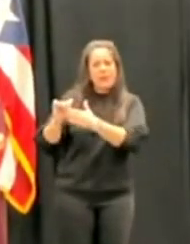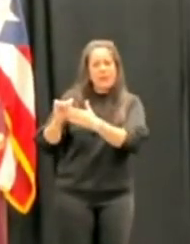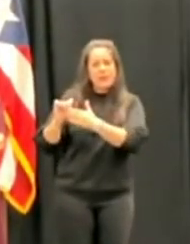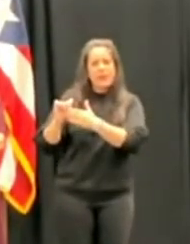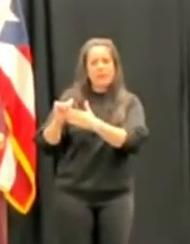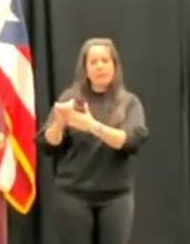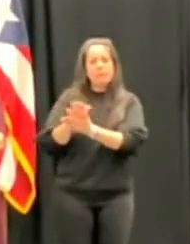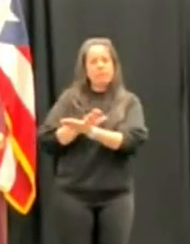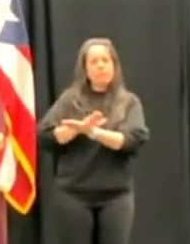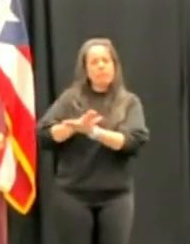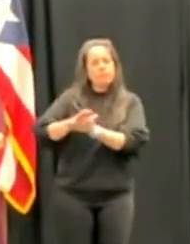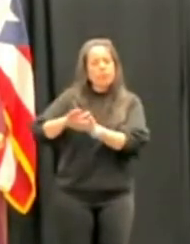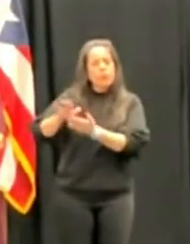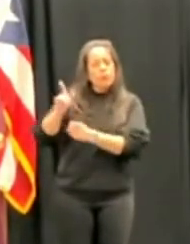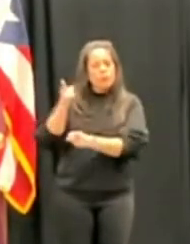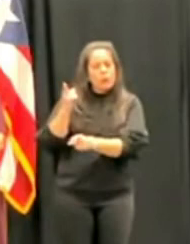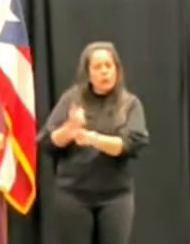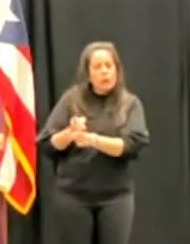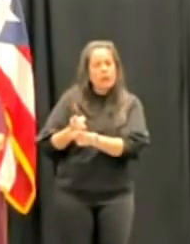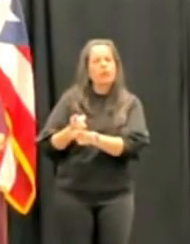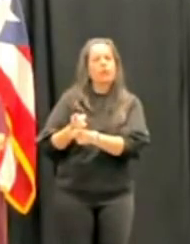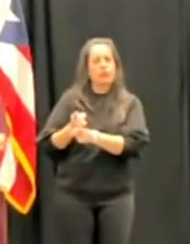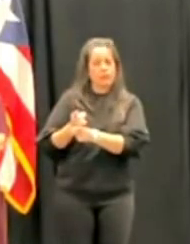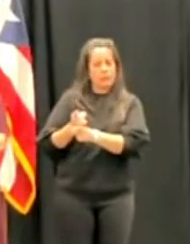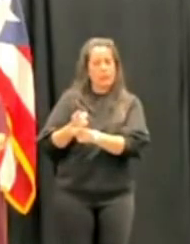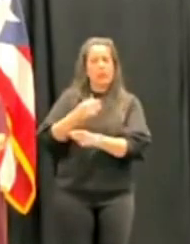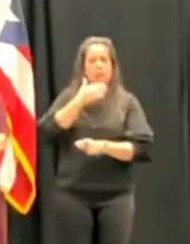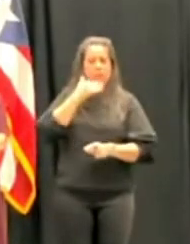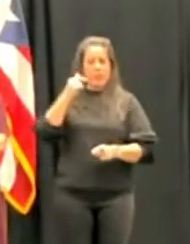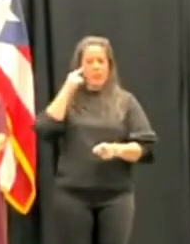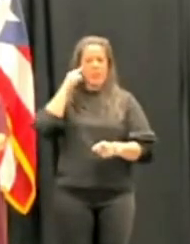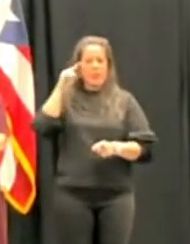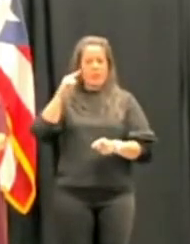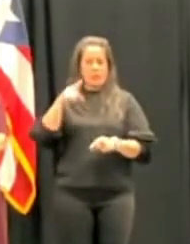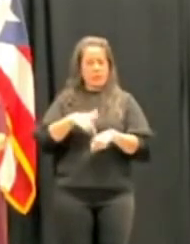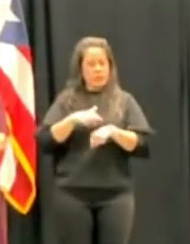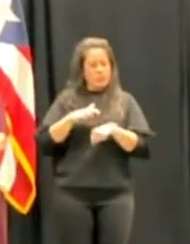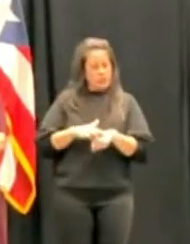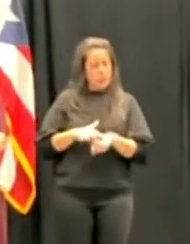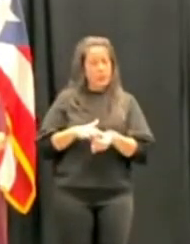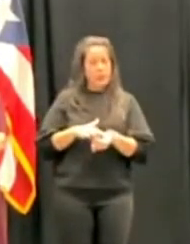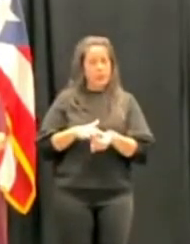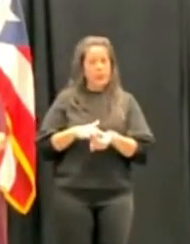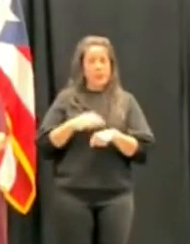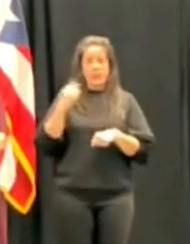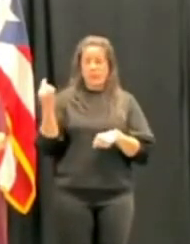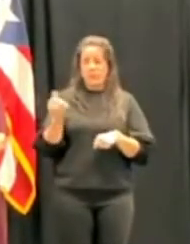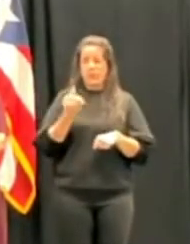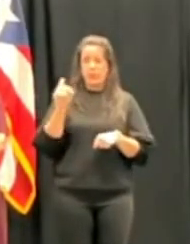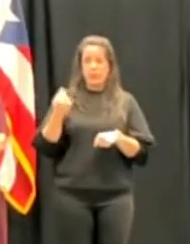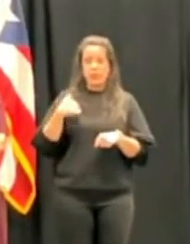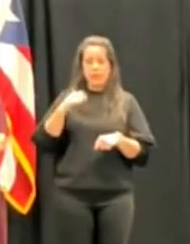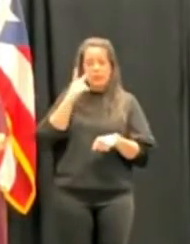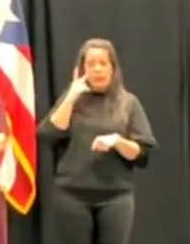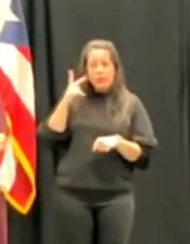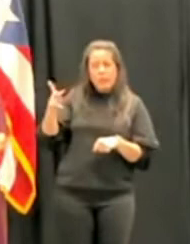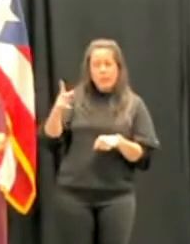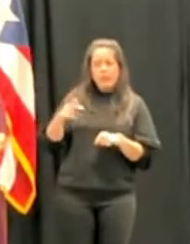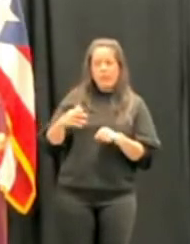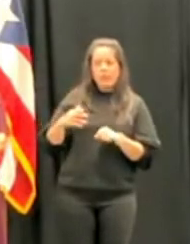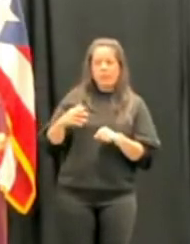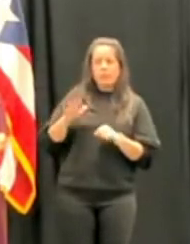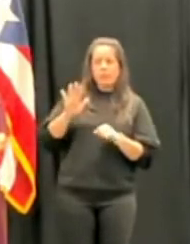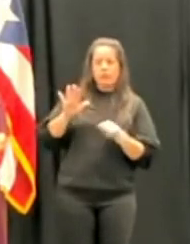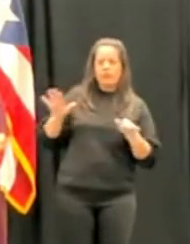la rectitud, lo que era correcto y mejor para Puerto Rico. En todo momento vi reflejado